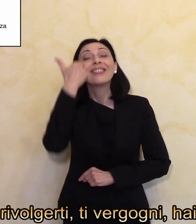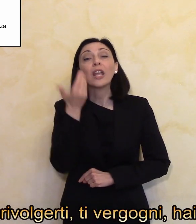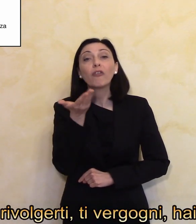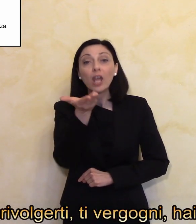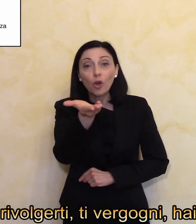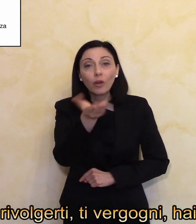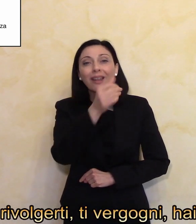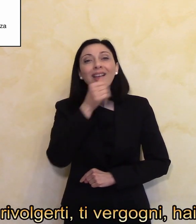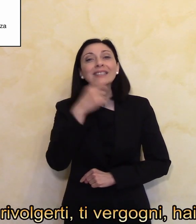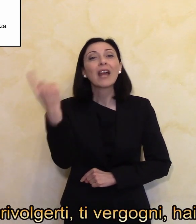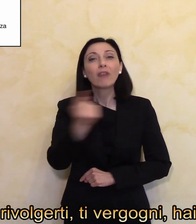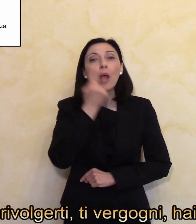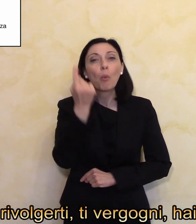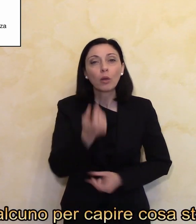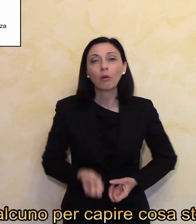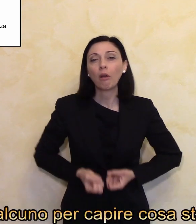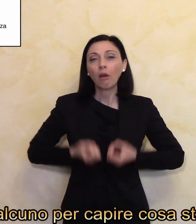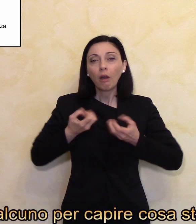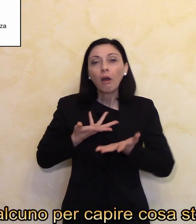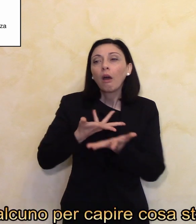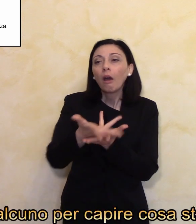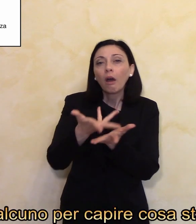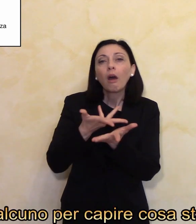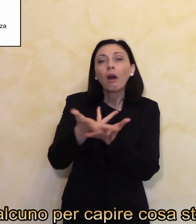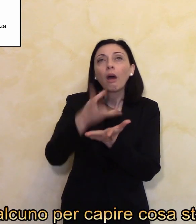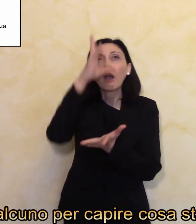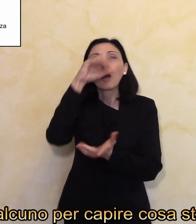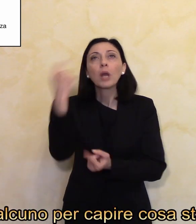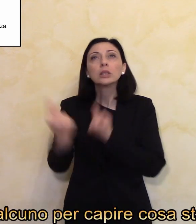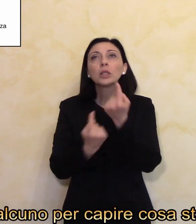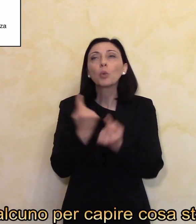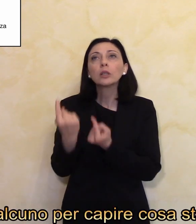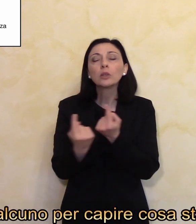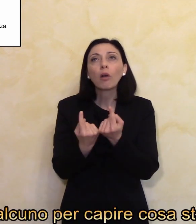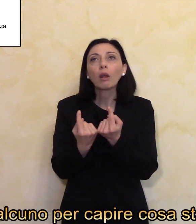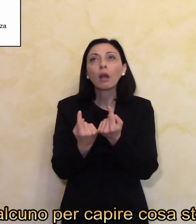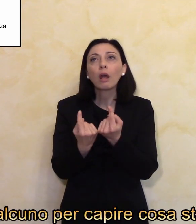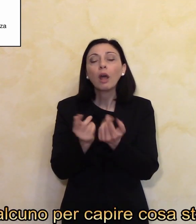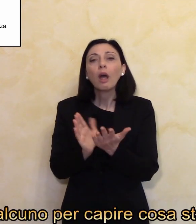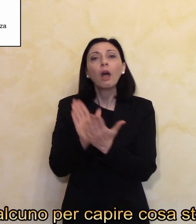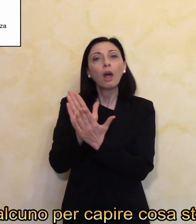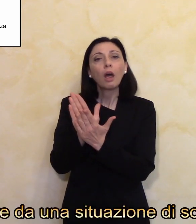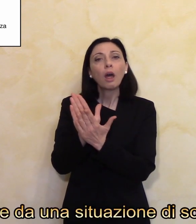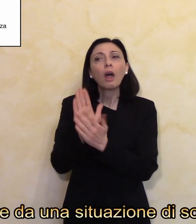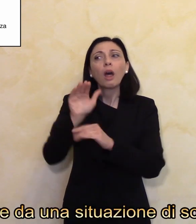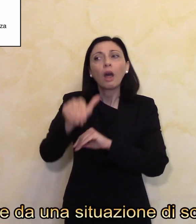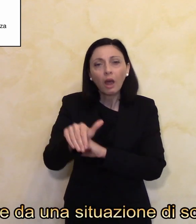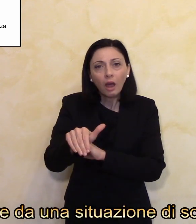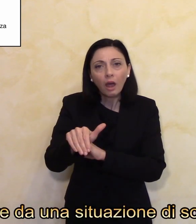hai bisogno di parlare con qualcuno per capire cosa sta succedendo. È come uscire da una